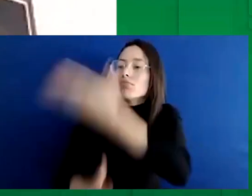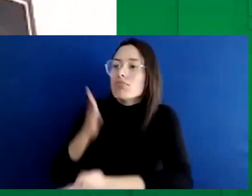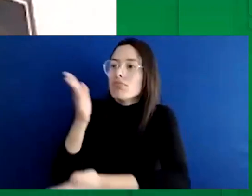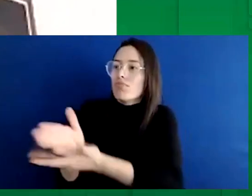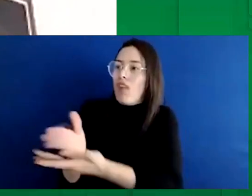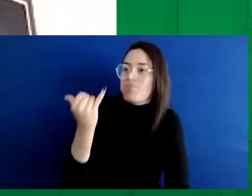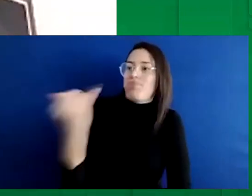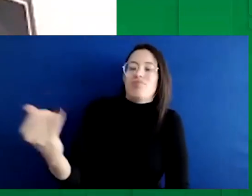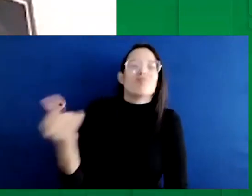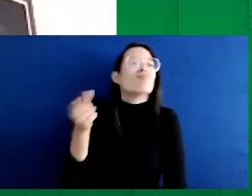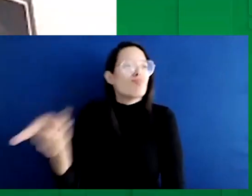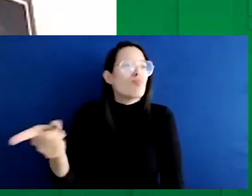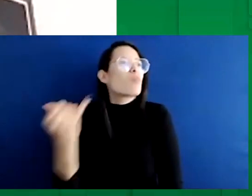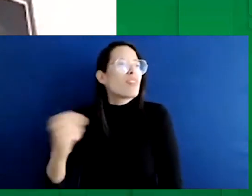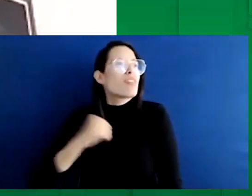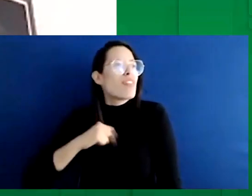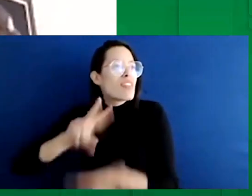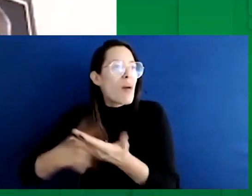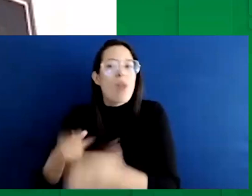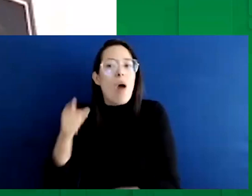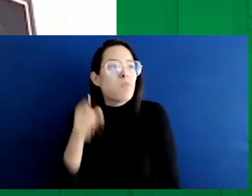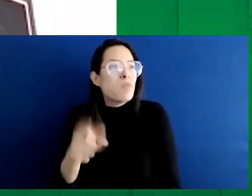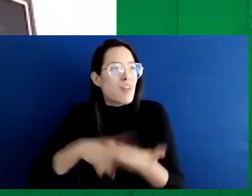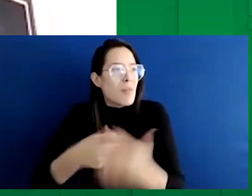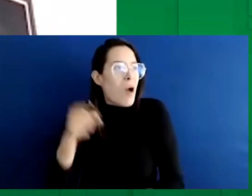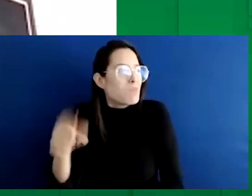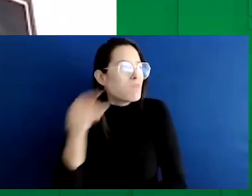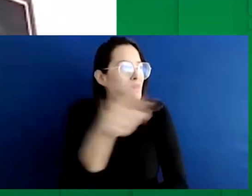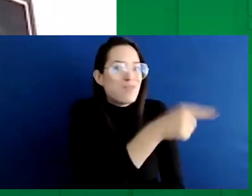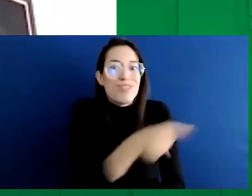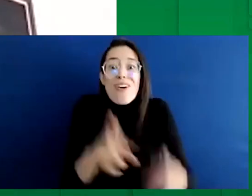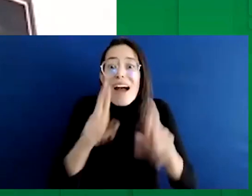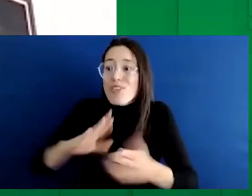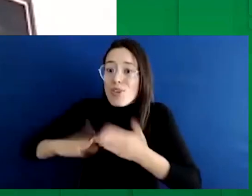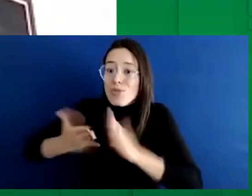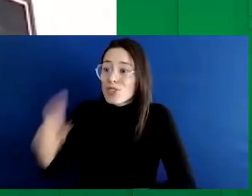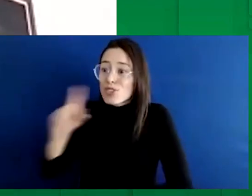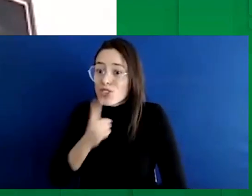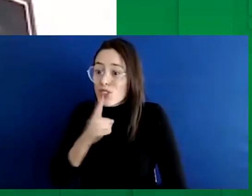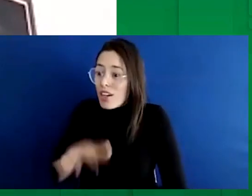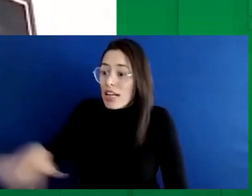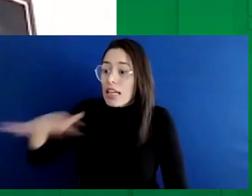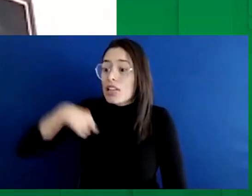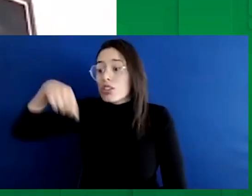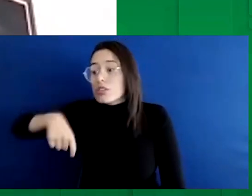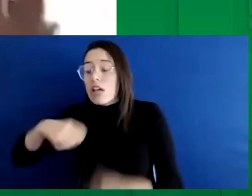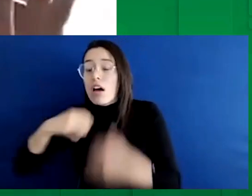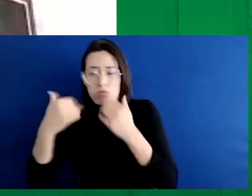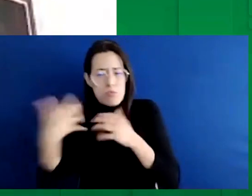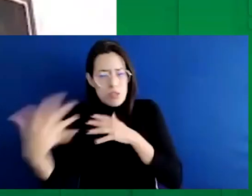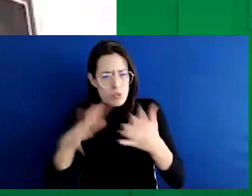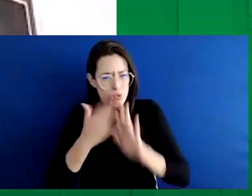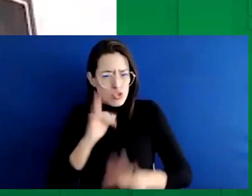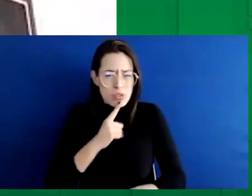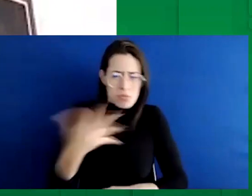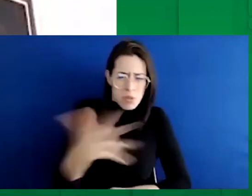instituciones tienen intérpretes de lengua de señas para que nuestra comunidad sorda en el país. Que tengo entendido que son alrededor de 500